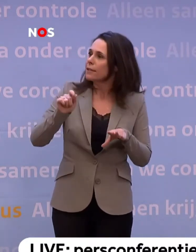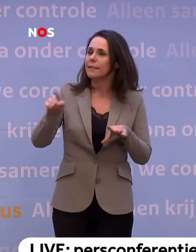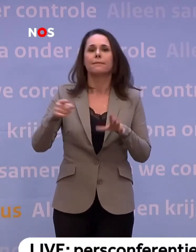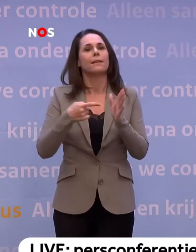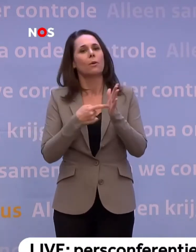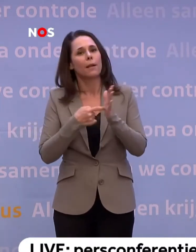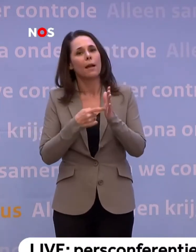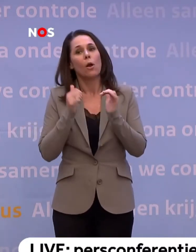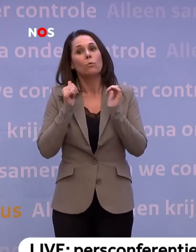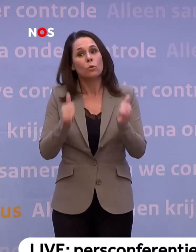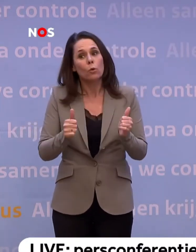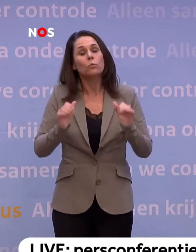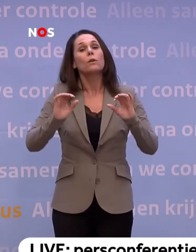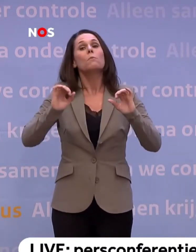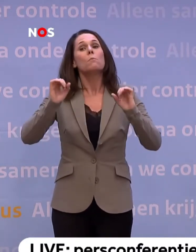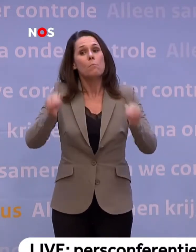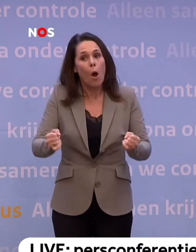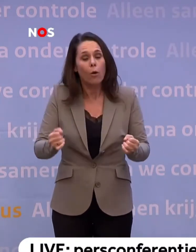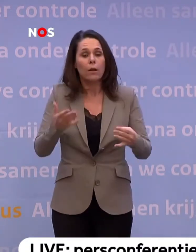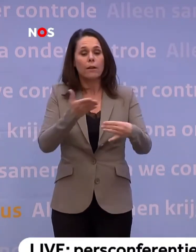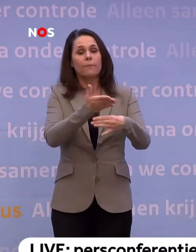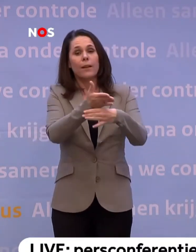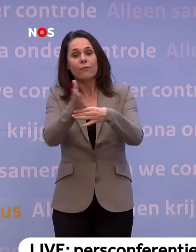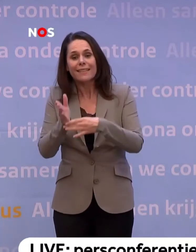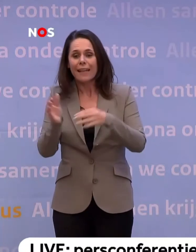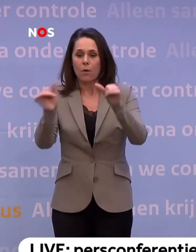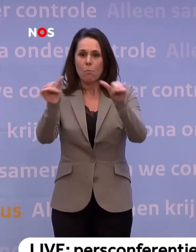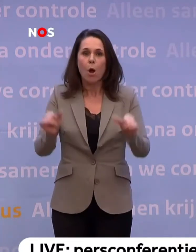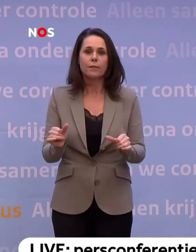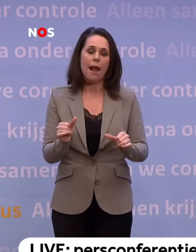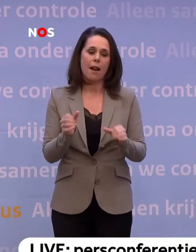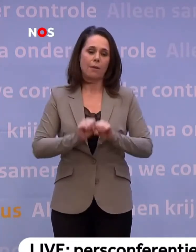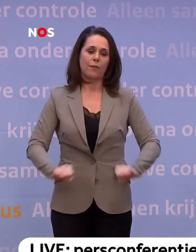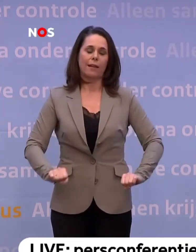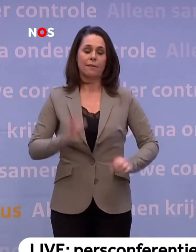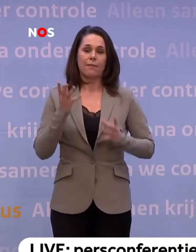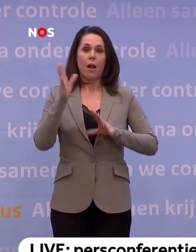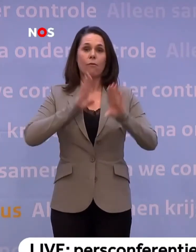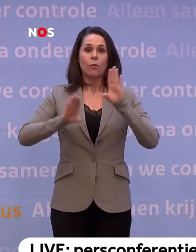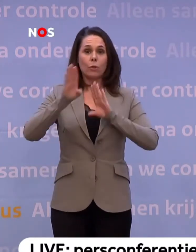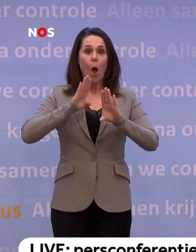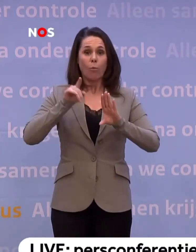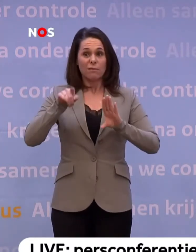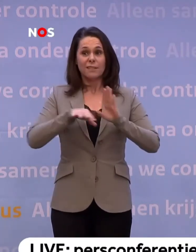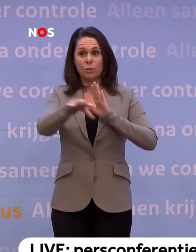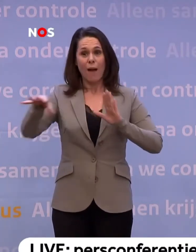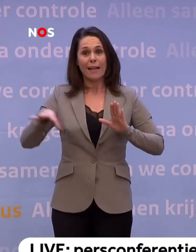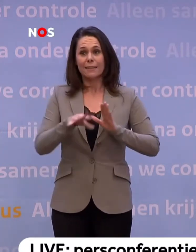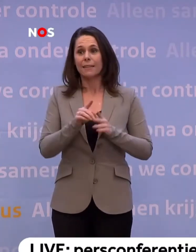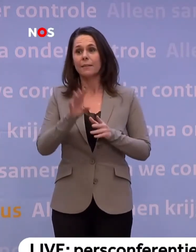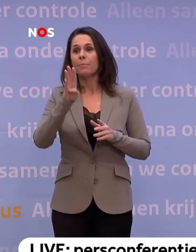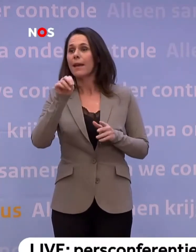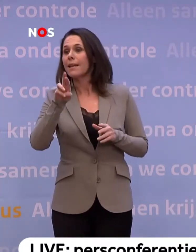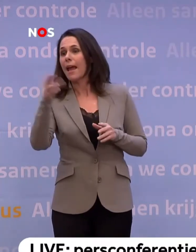gebruiken we om een zo goed als mogelijk verdeelmodel uit te werken. Alles om te voorkomen dat we in de situatie komen die u noemt. Benje.